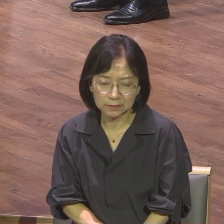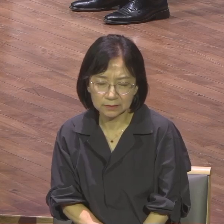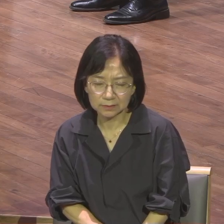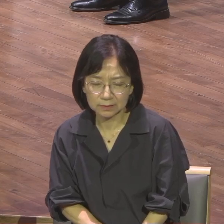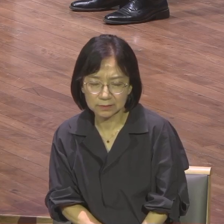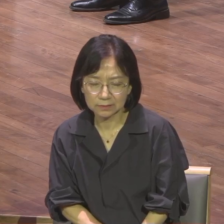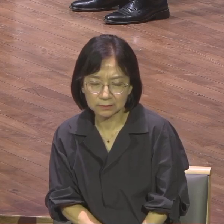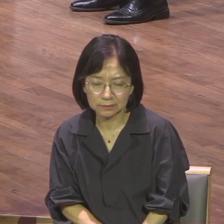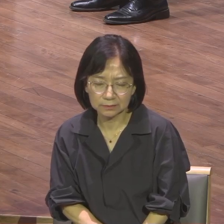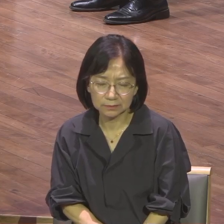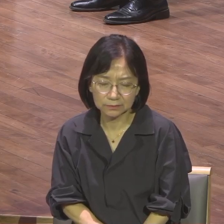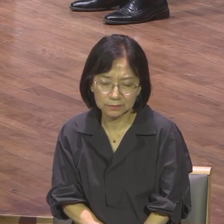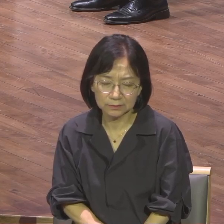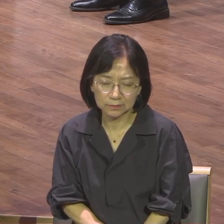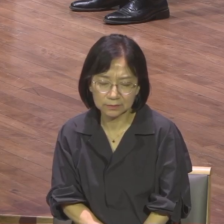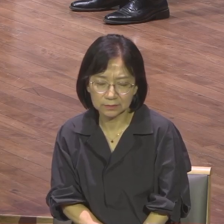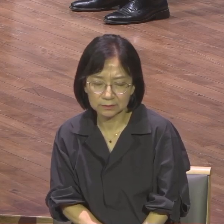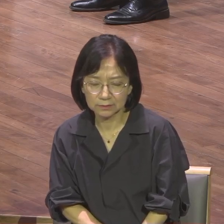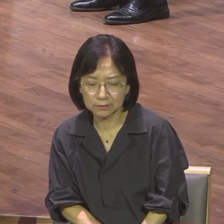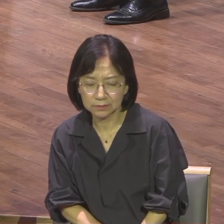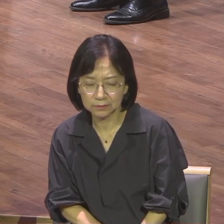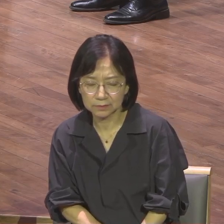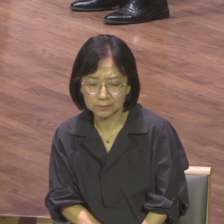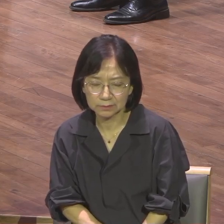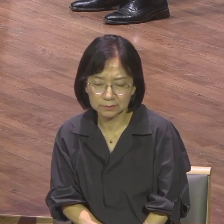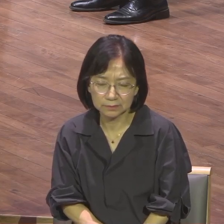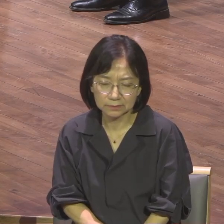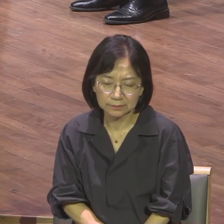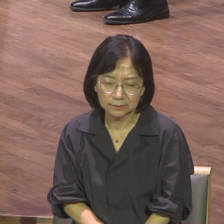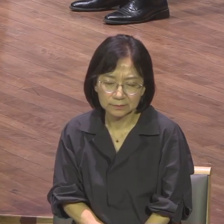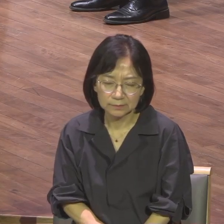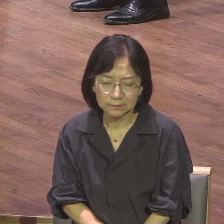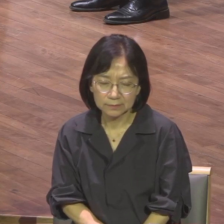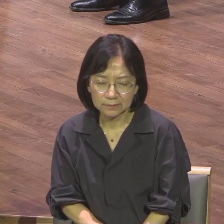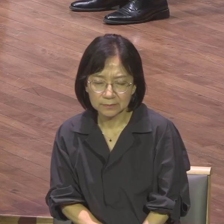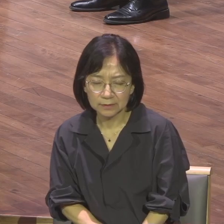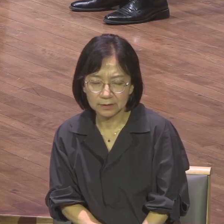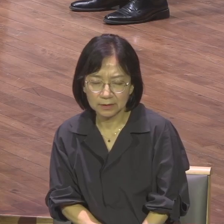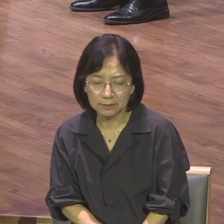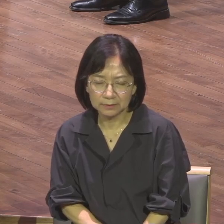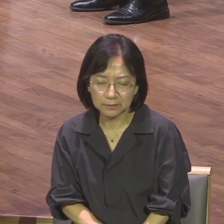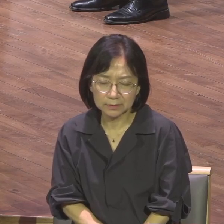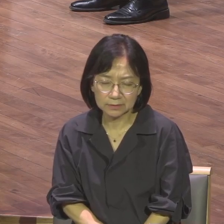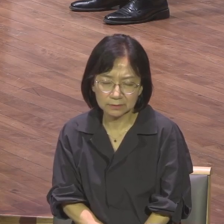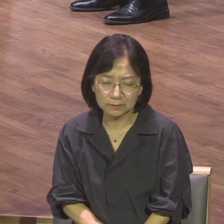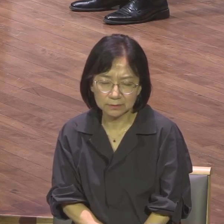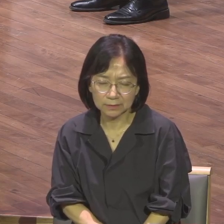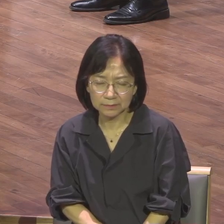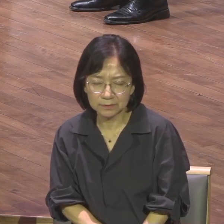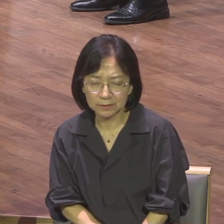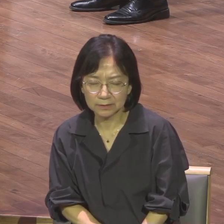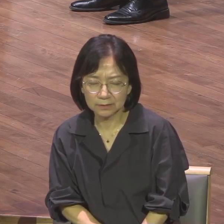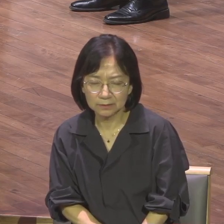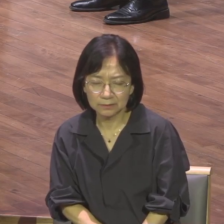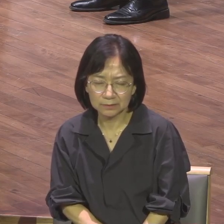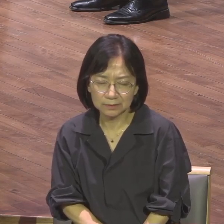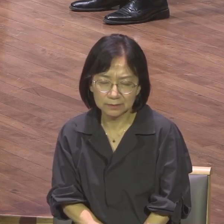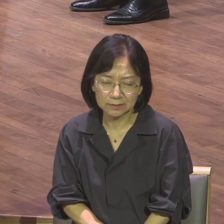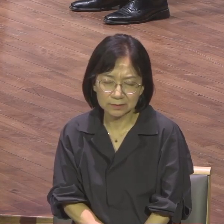1만의 성도로 가득차고 넘쳐날 수 있도록 사대장망터가 늘 퍼져나갈 수 있도록 이 스토트만 202호 이 후반기에도